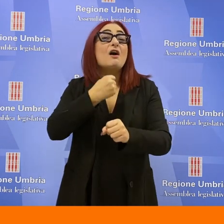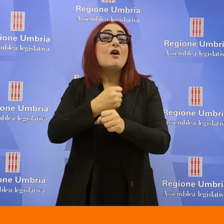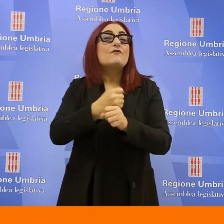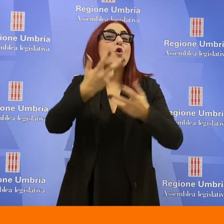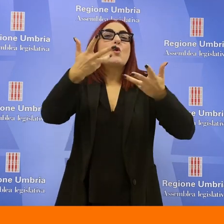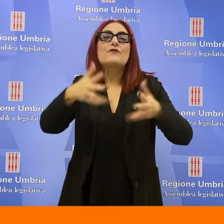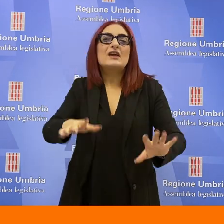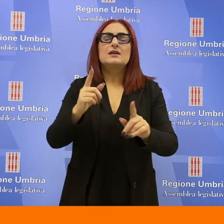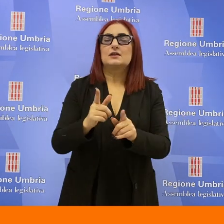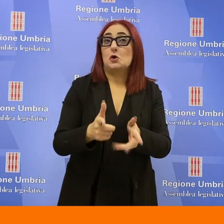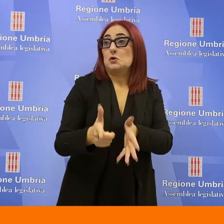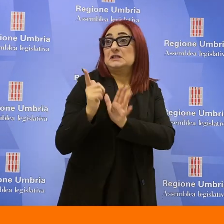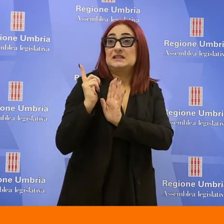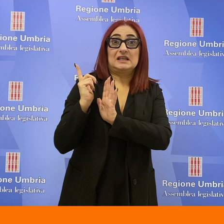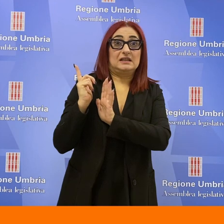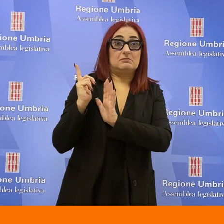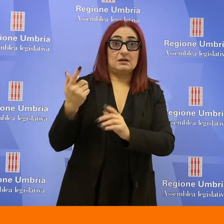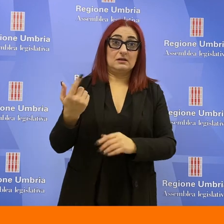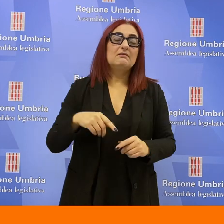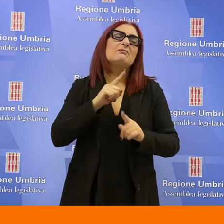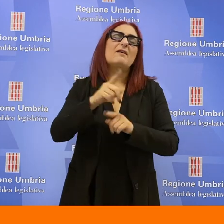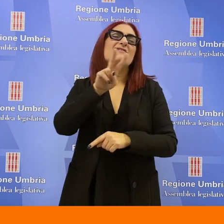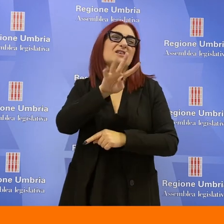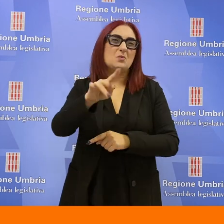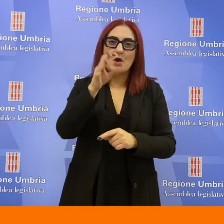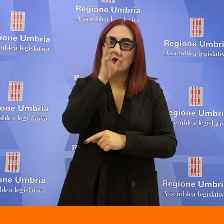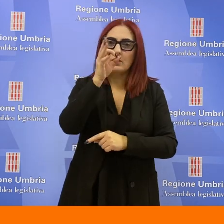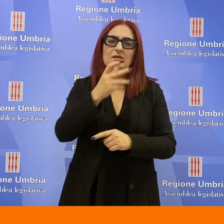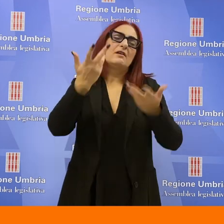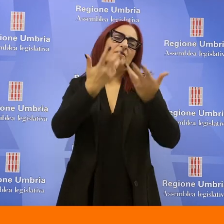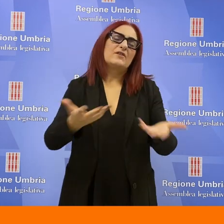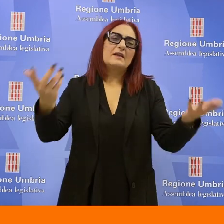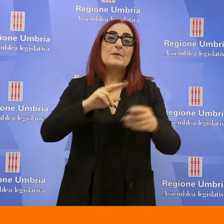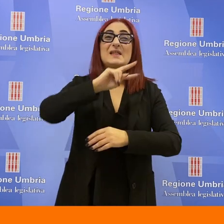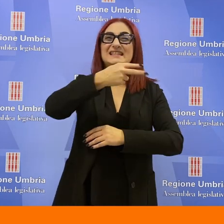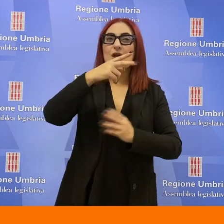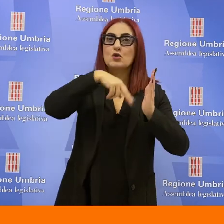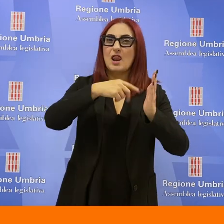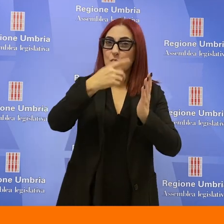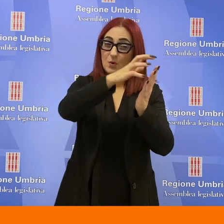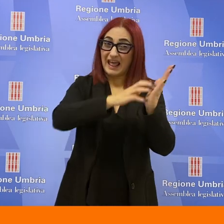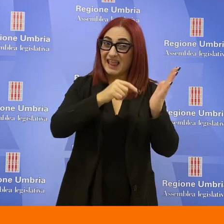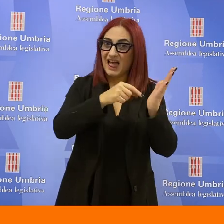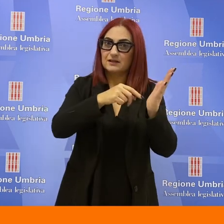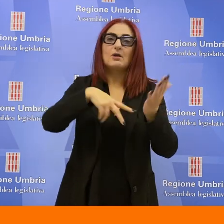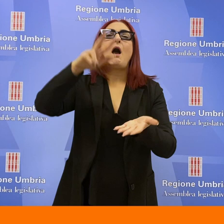concluso la settimana scorsa, il 24 ottobre, quando è stato finalmente approvato in seconda lettura il testo,